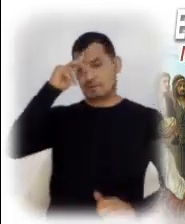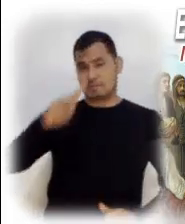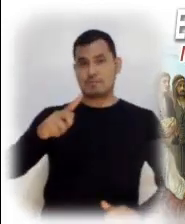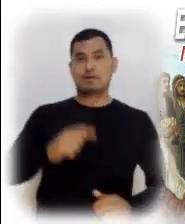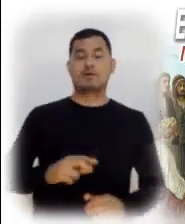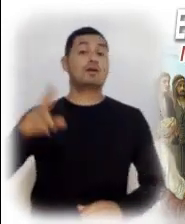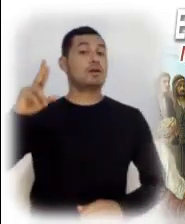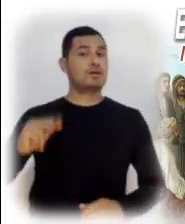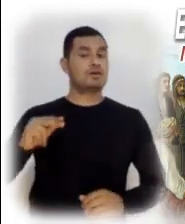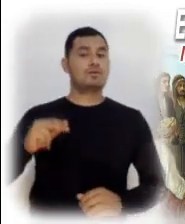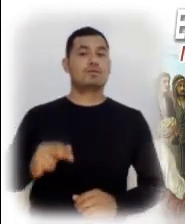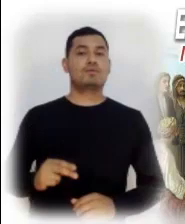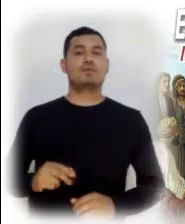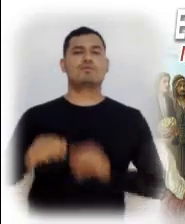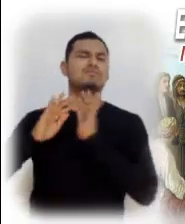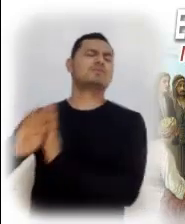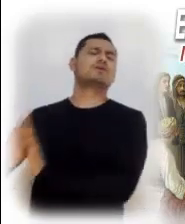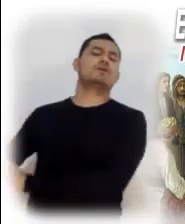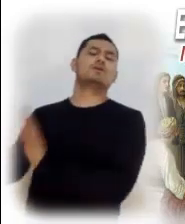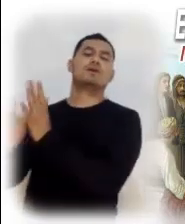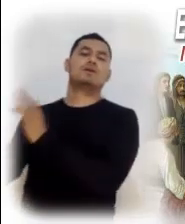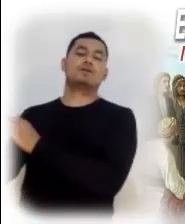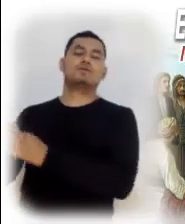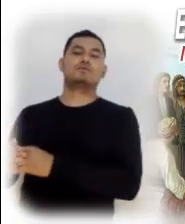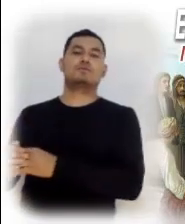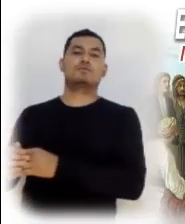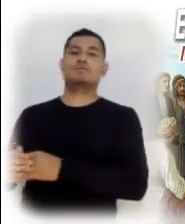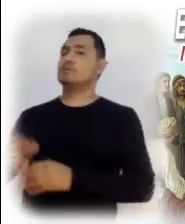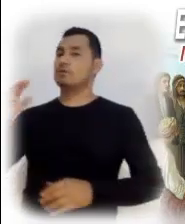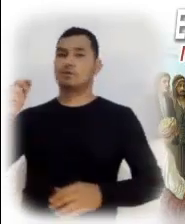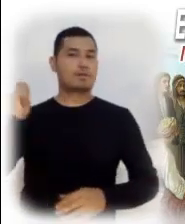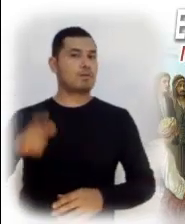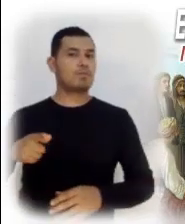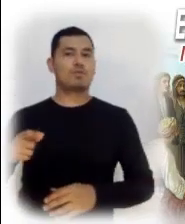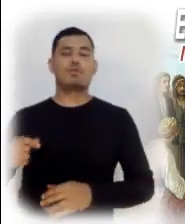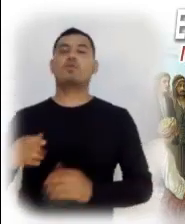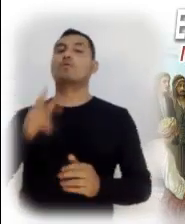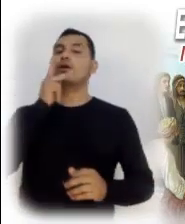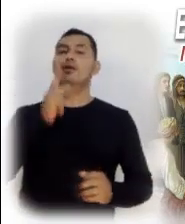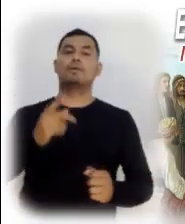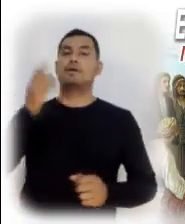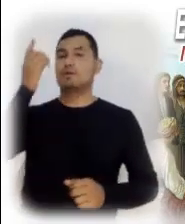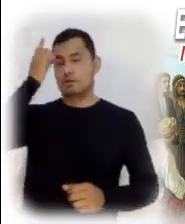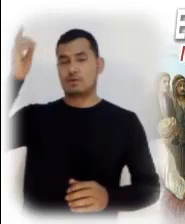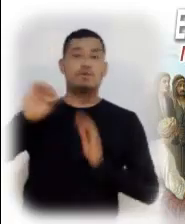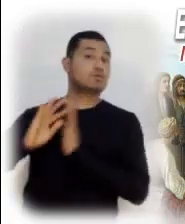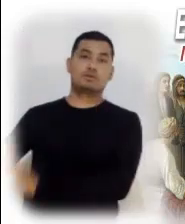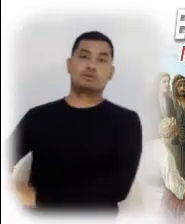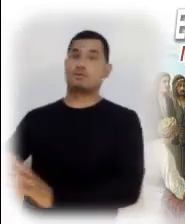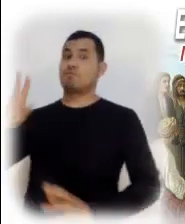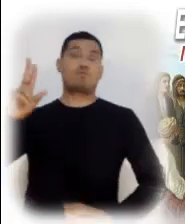nos trae la salvación, pero nos pide que no lo rechacemos ni a él ni a sus palabras.